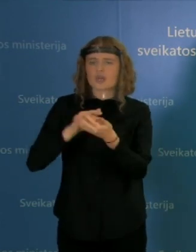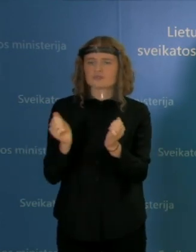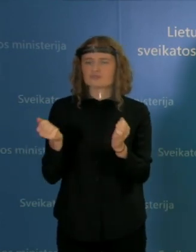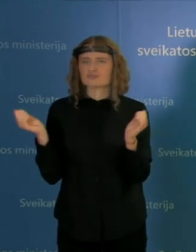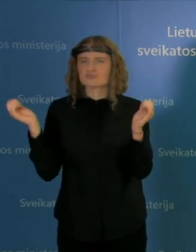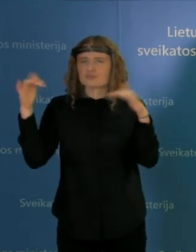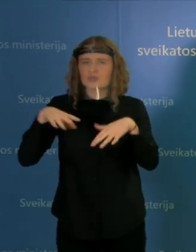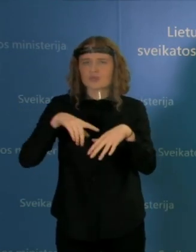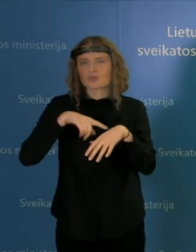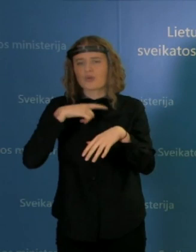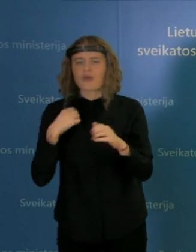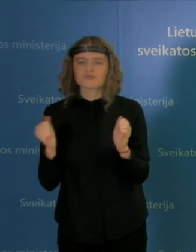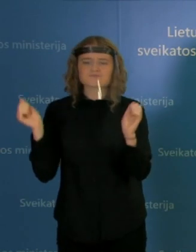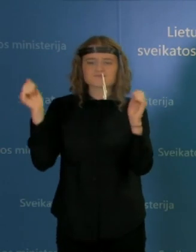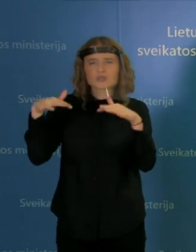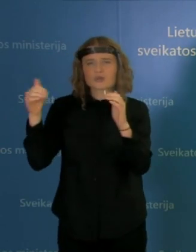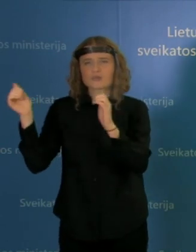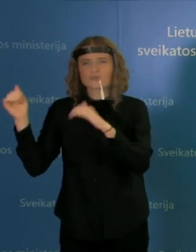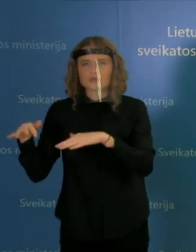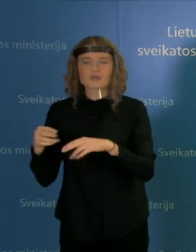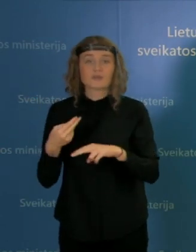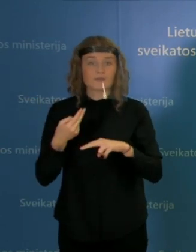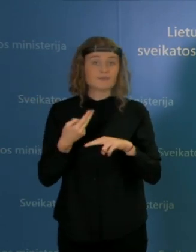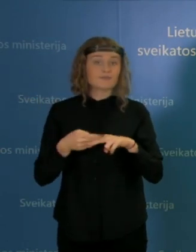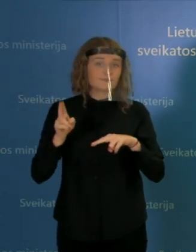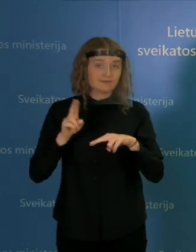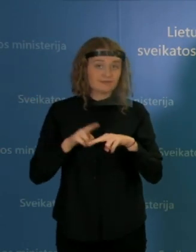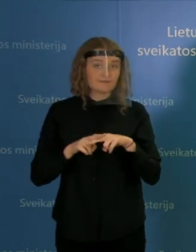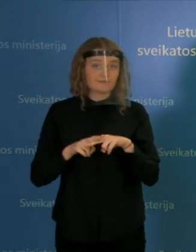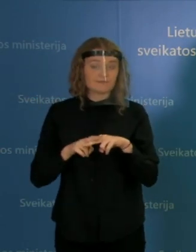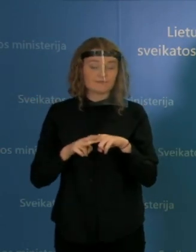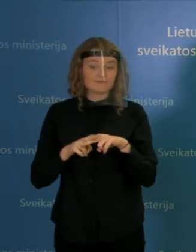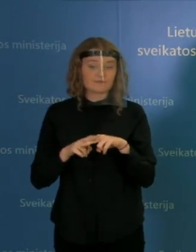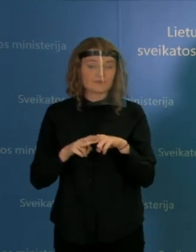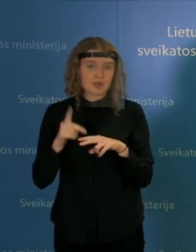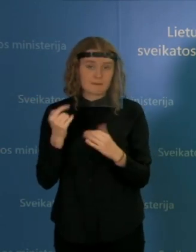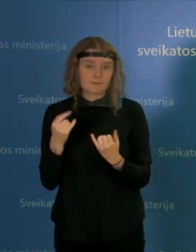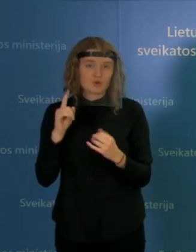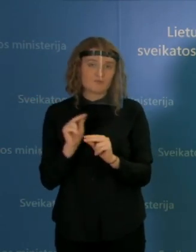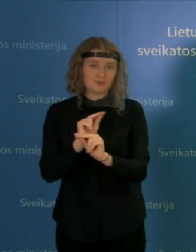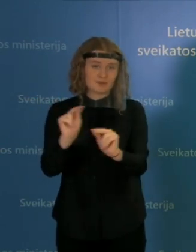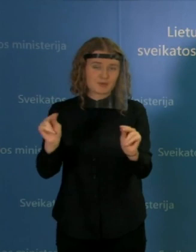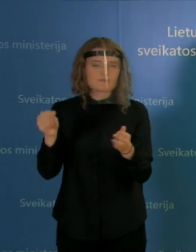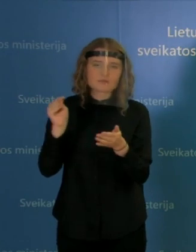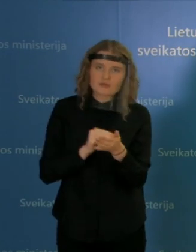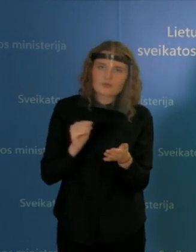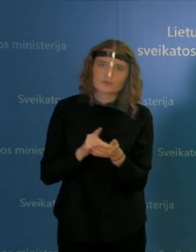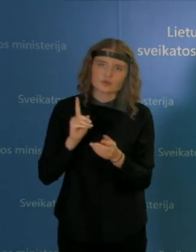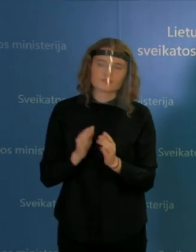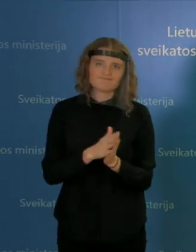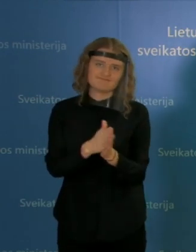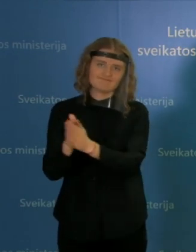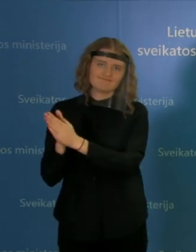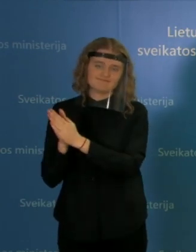susirenka labai daug. Ir gal pasinaudojant proga, norėčiau tikrai dar kartą paprašyti